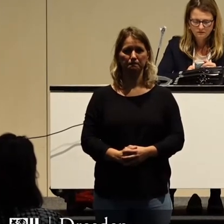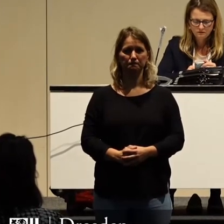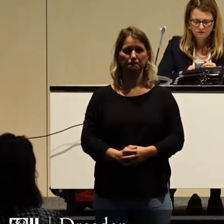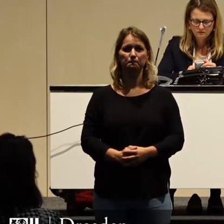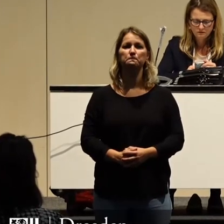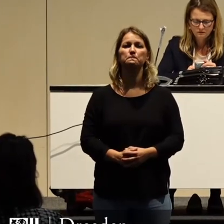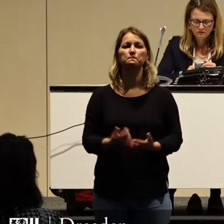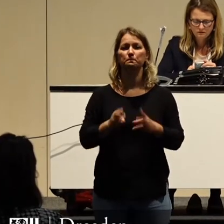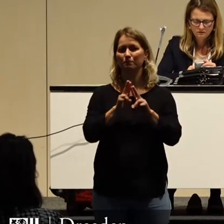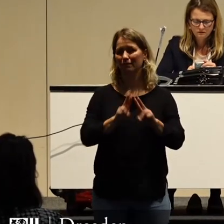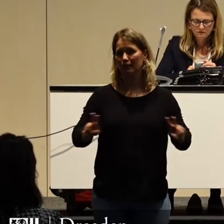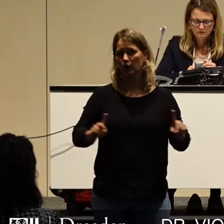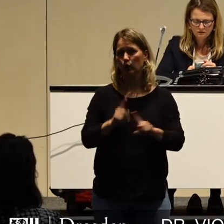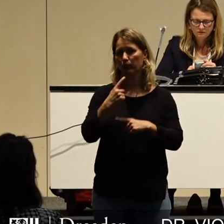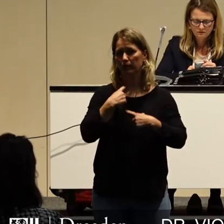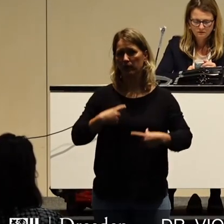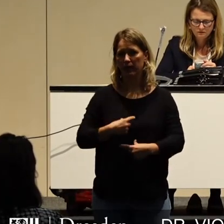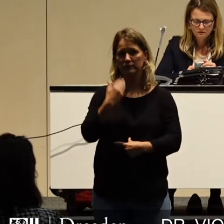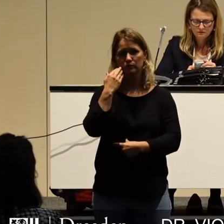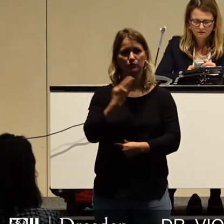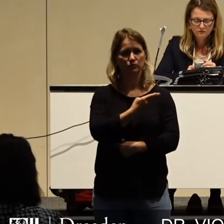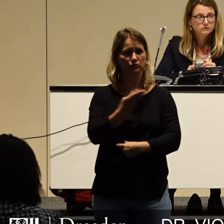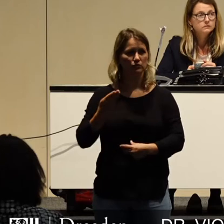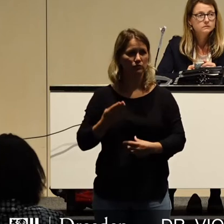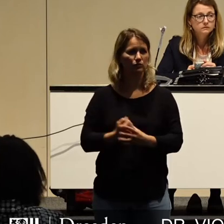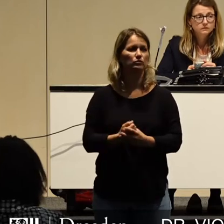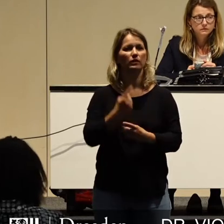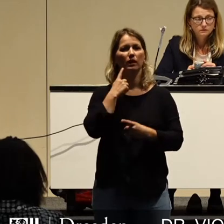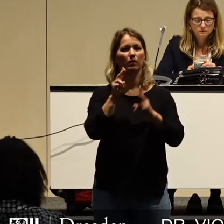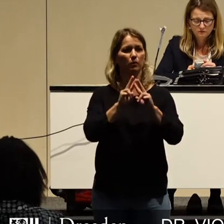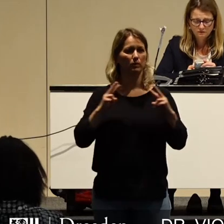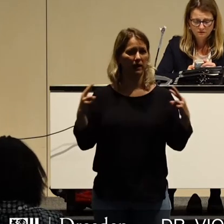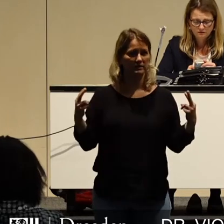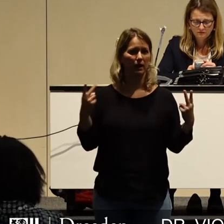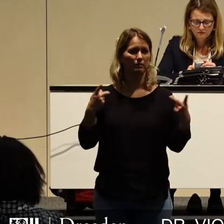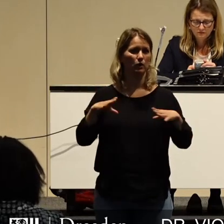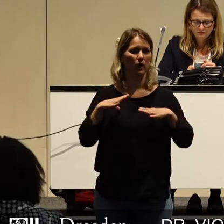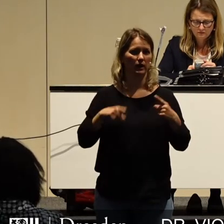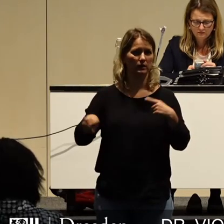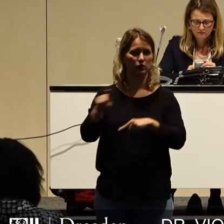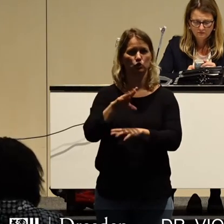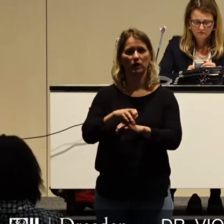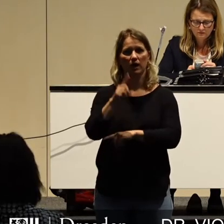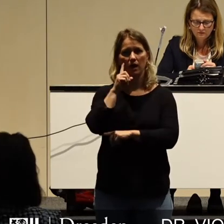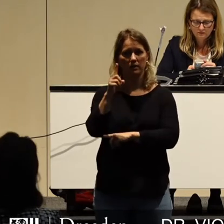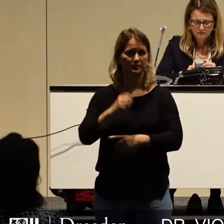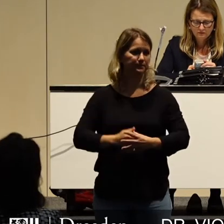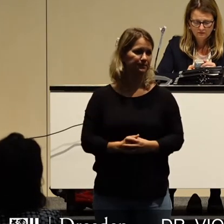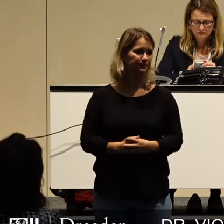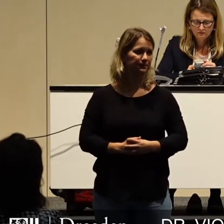Herr Oberbürgermeister, sehr geehrte beigeordnete Bürgermeisterinnen und Bürgermeister, sehr geehrte Kollegen Stadträtinnen und Stadträte.